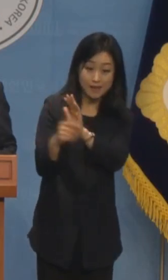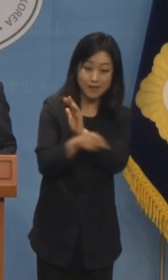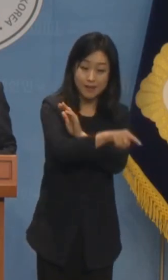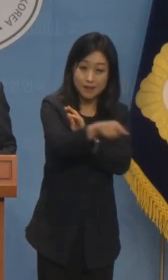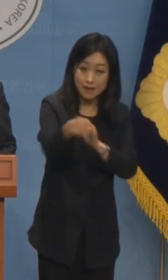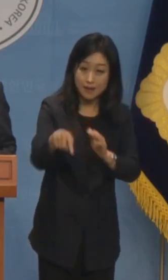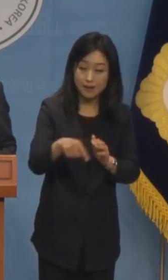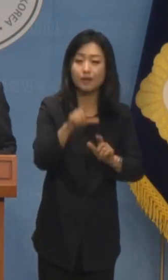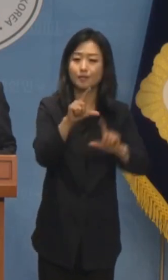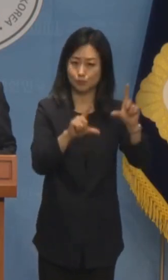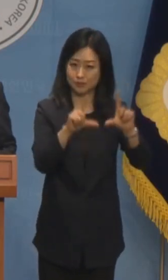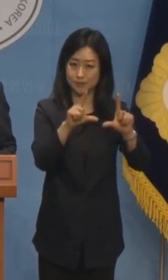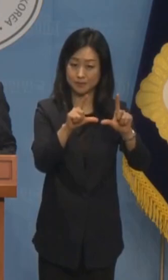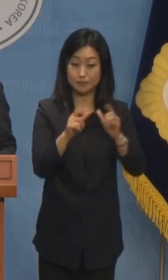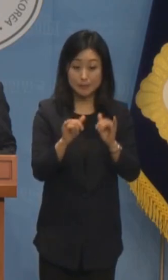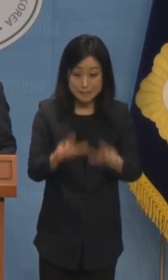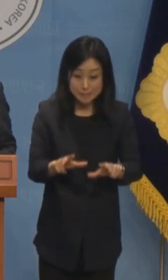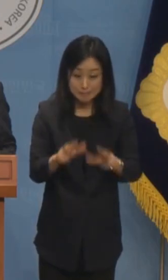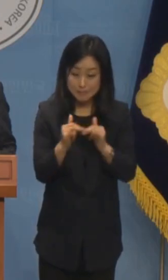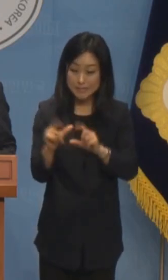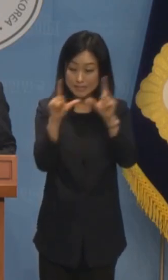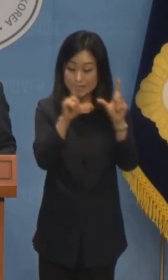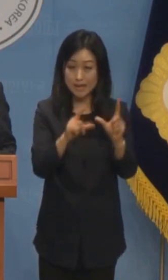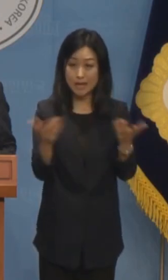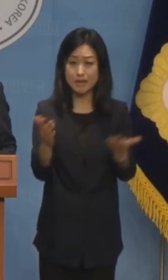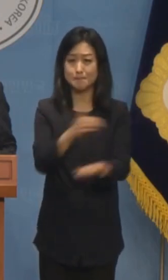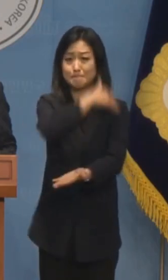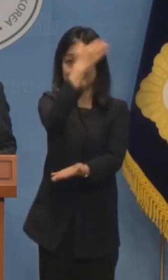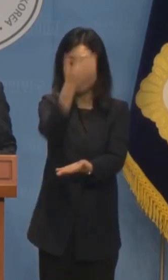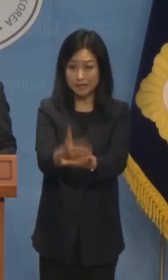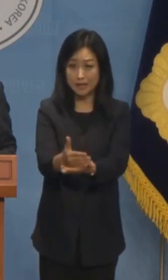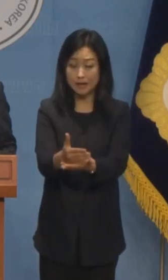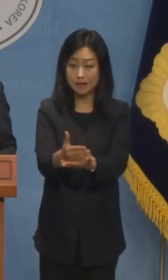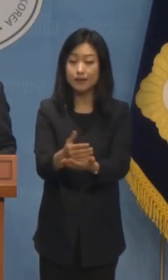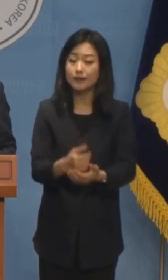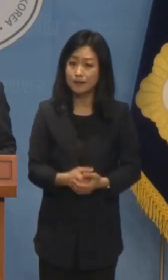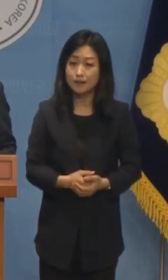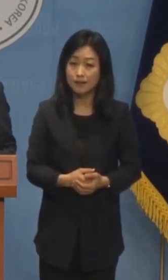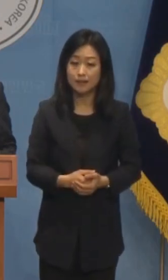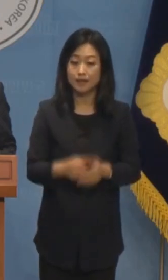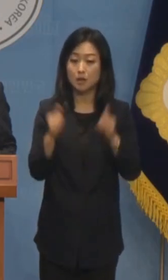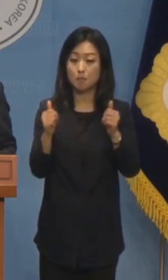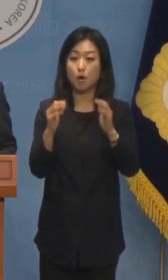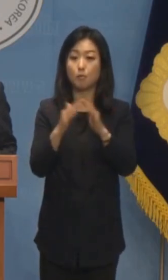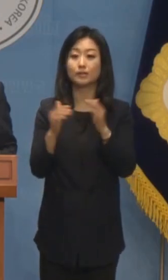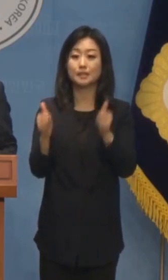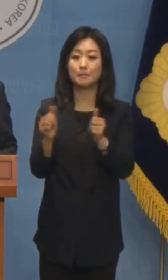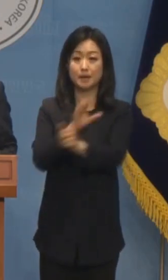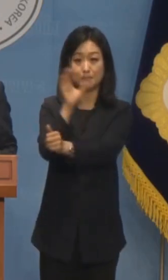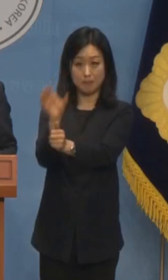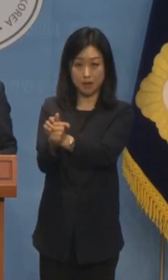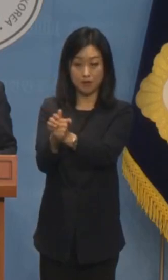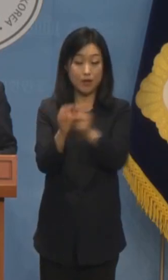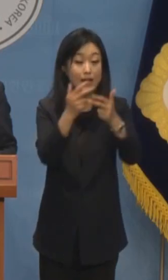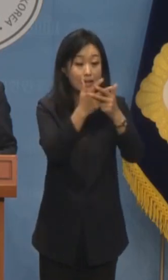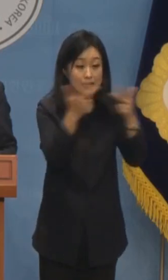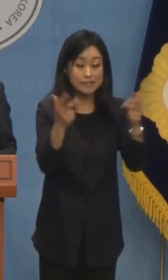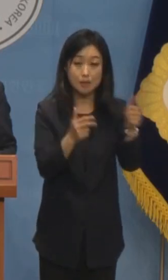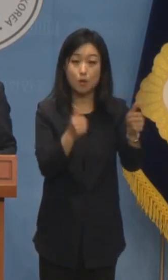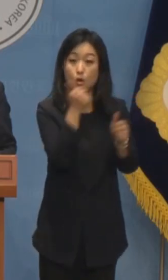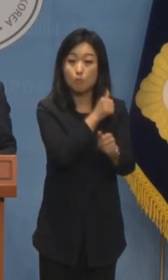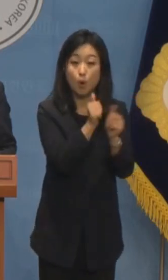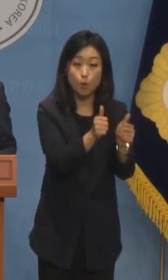지금 시급한 민생 현안이 산적해 있습니다. 재판은 법원이 하는 것이고 이재명 대표의